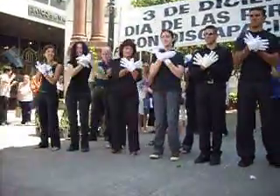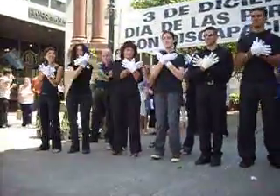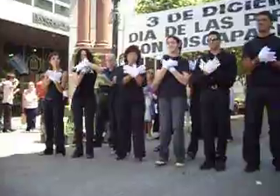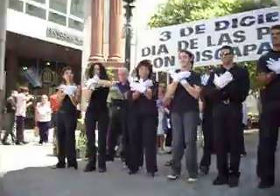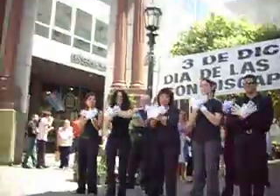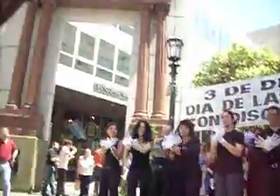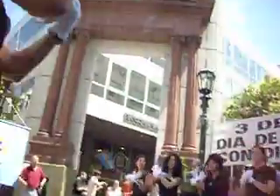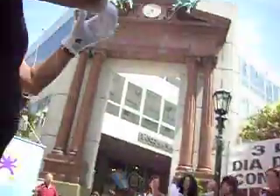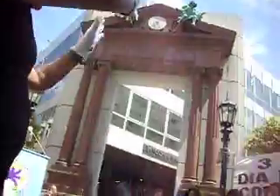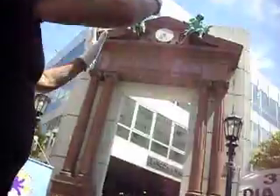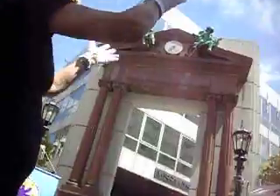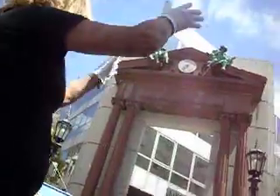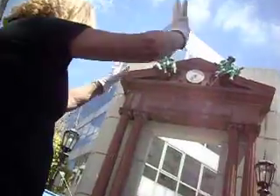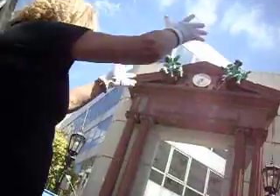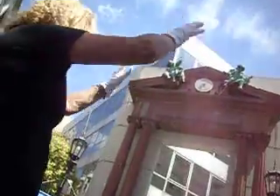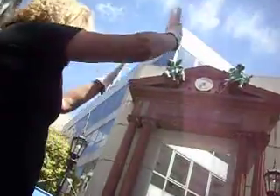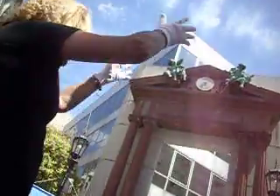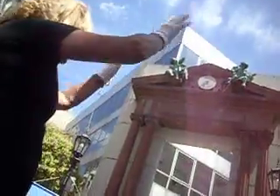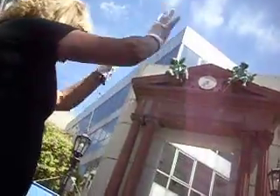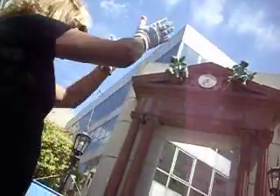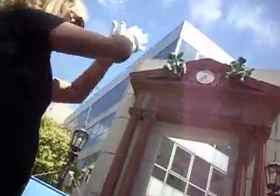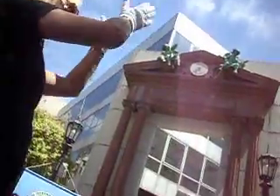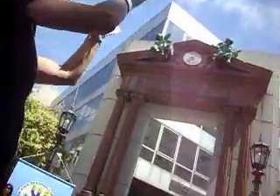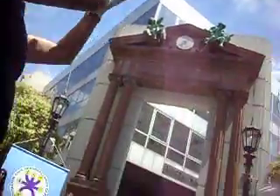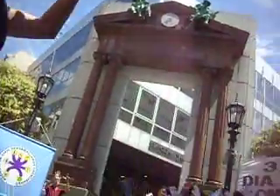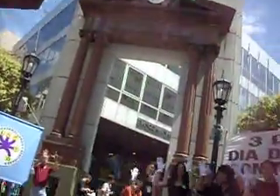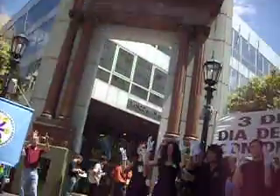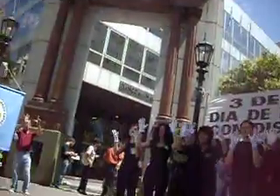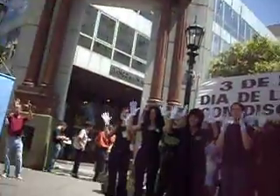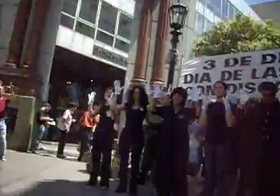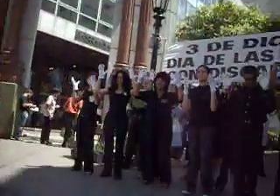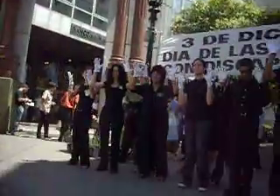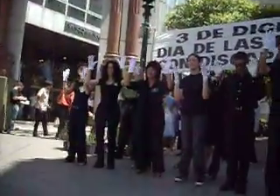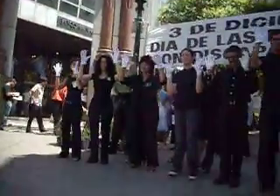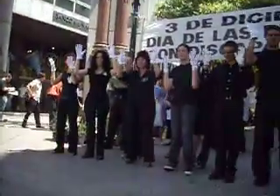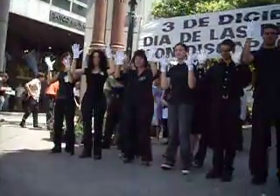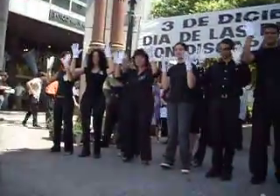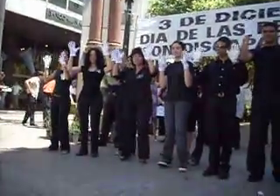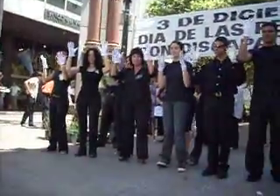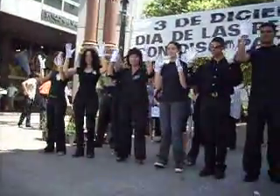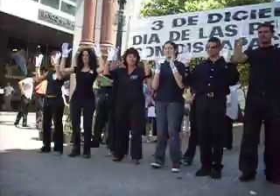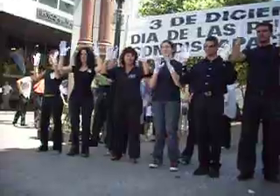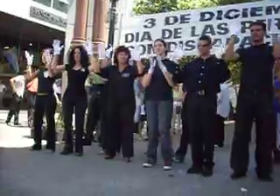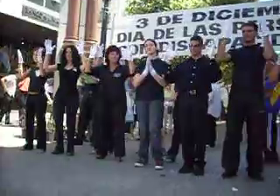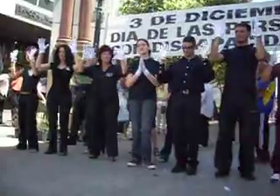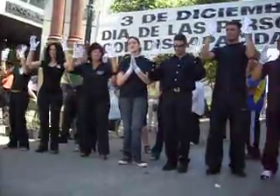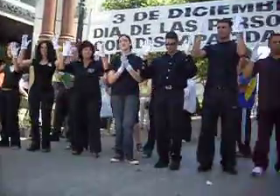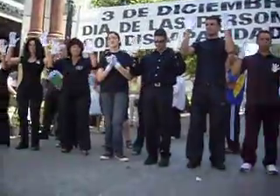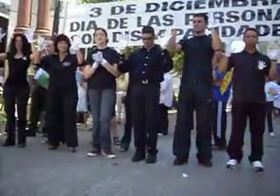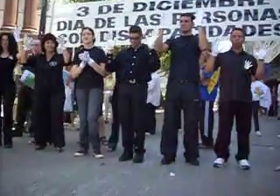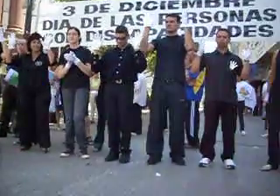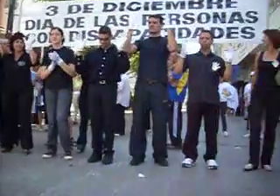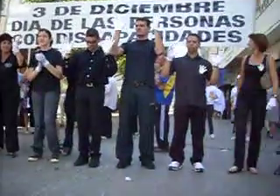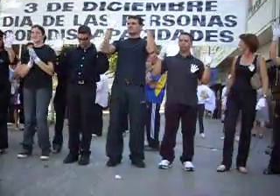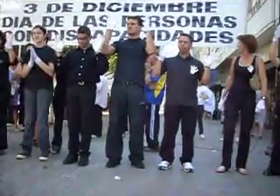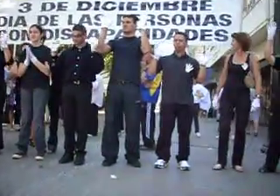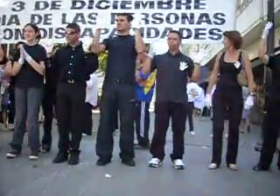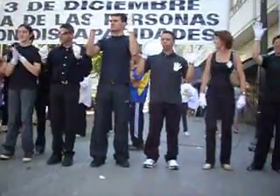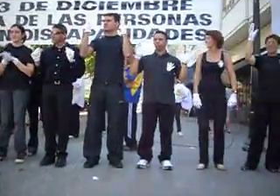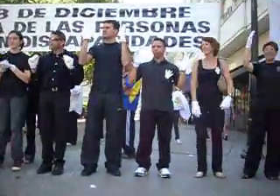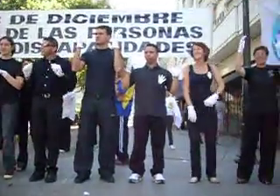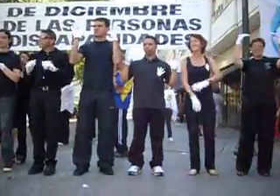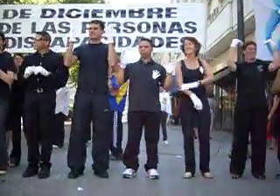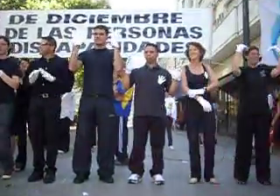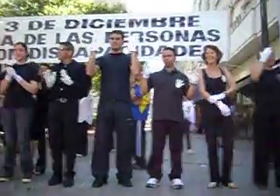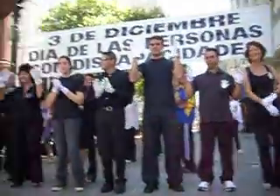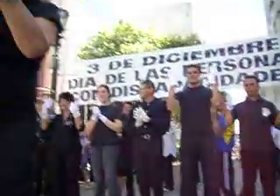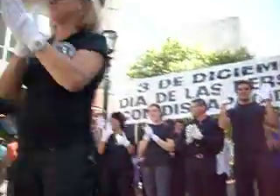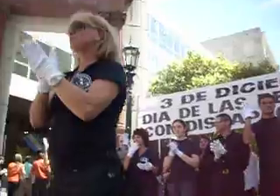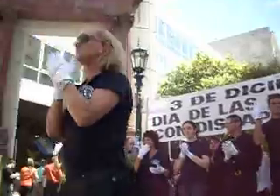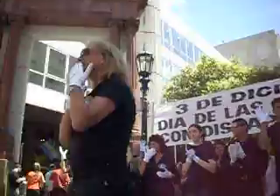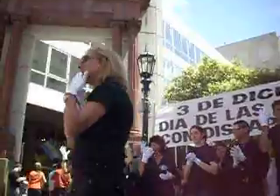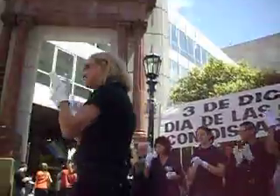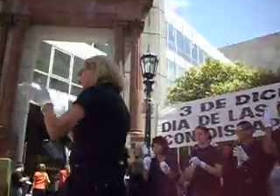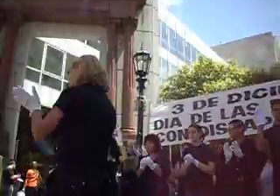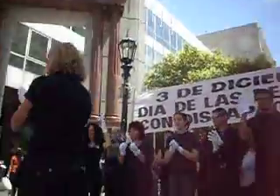toda